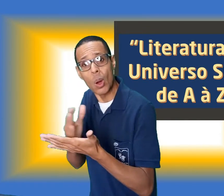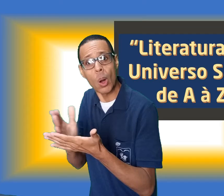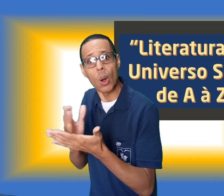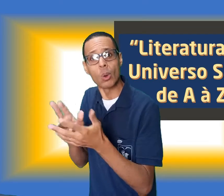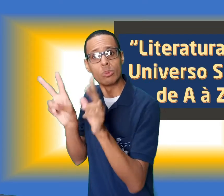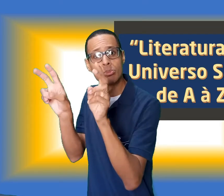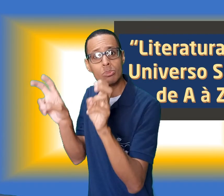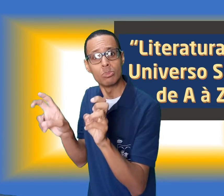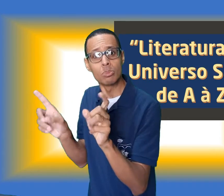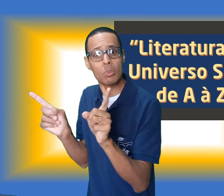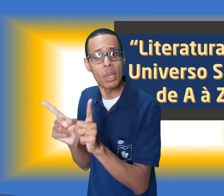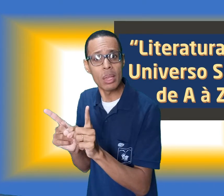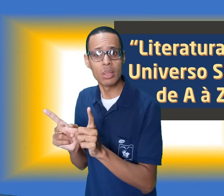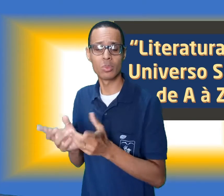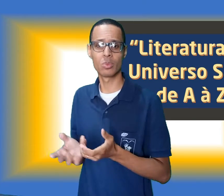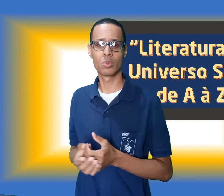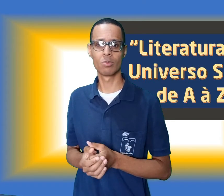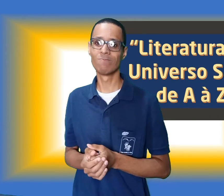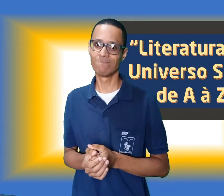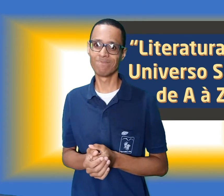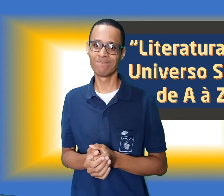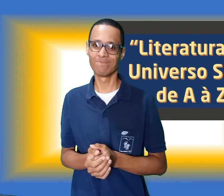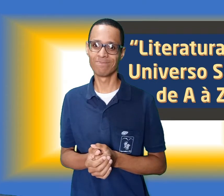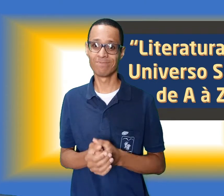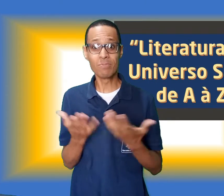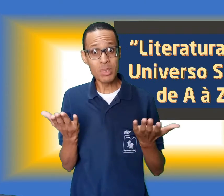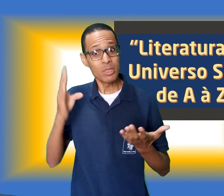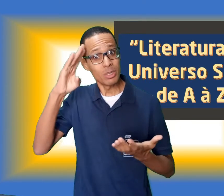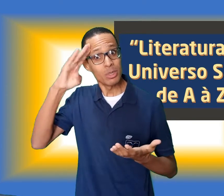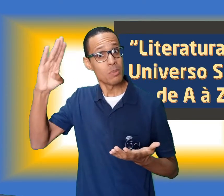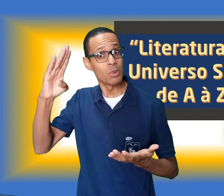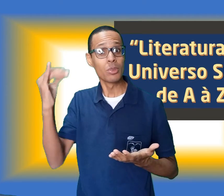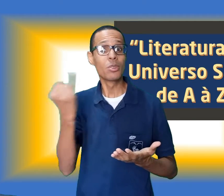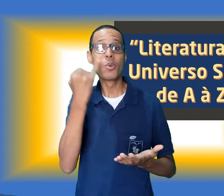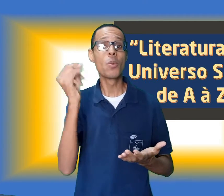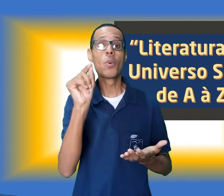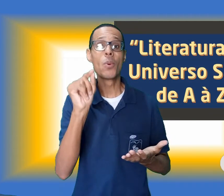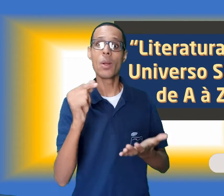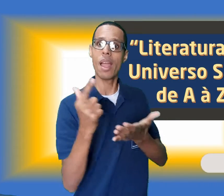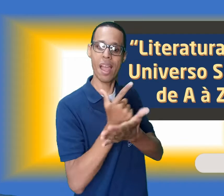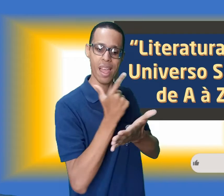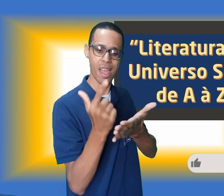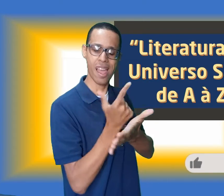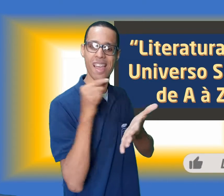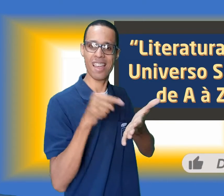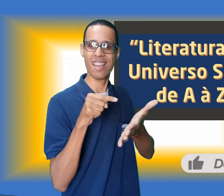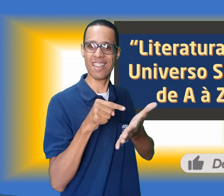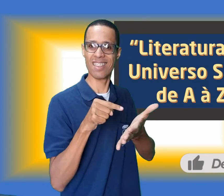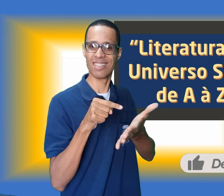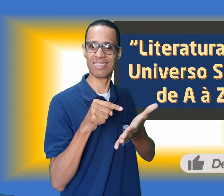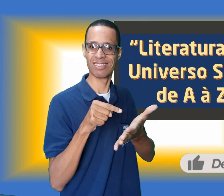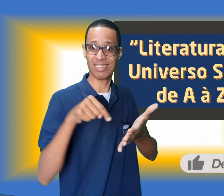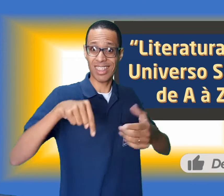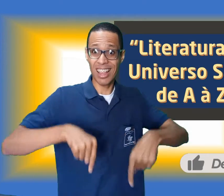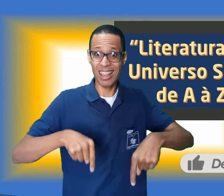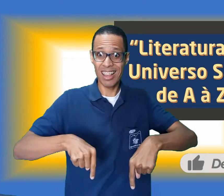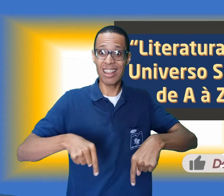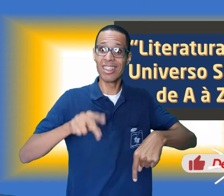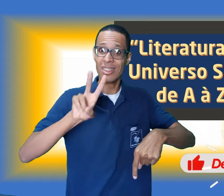abaixo, você vai encontrar os links de cada título desta edição. Chegamos a mais